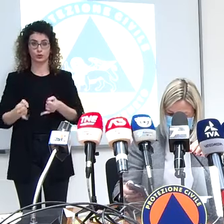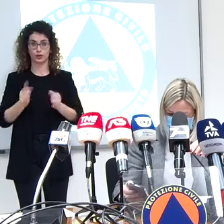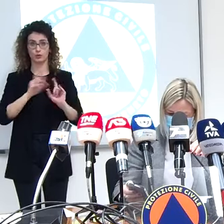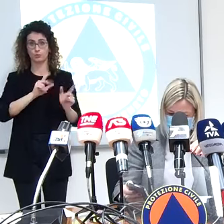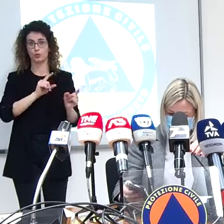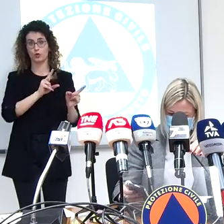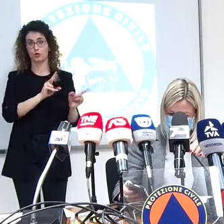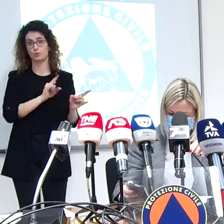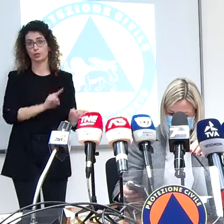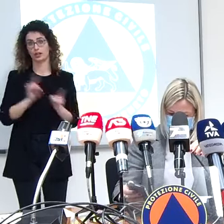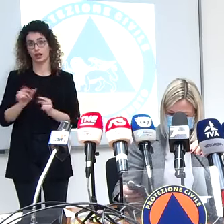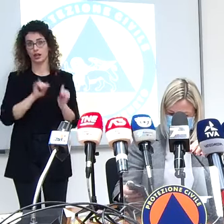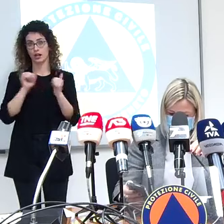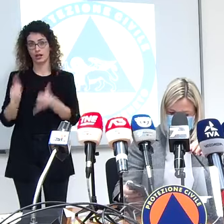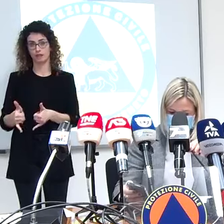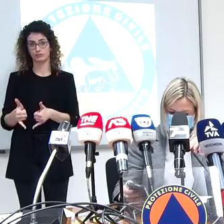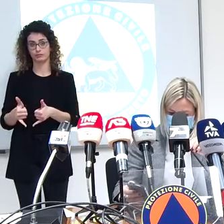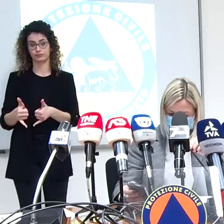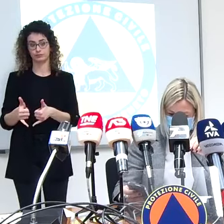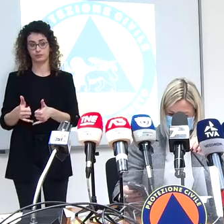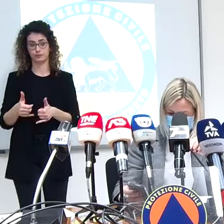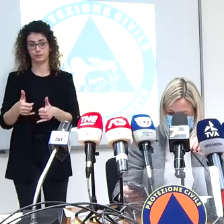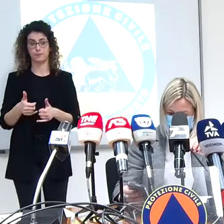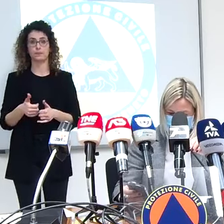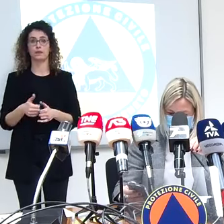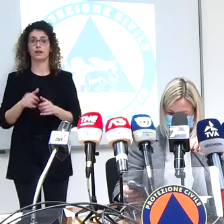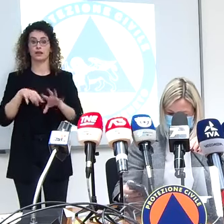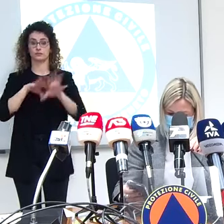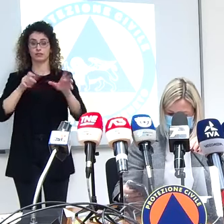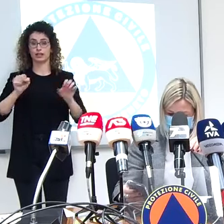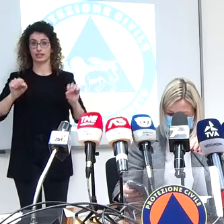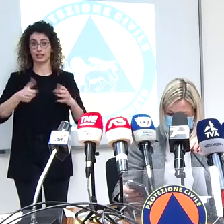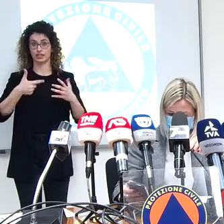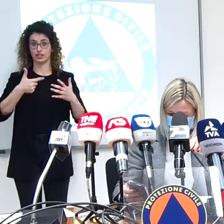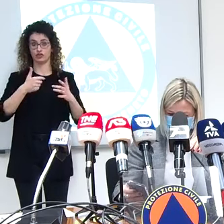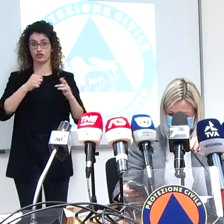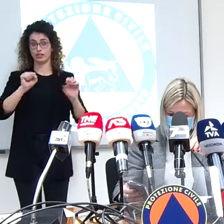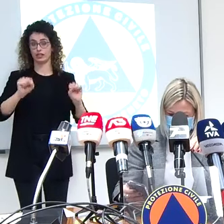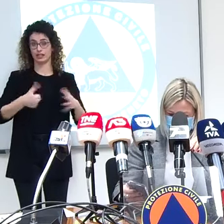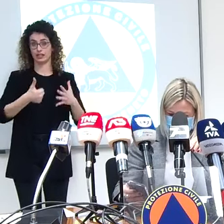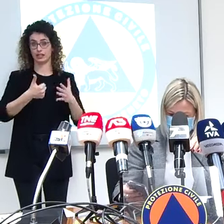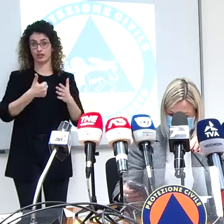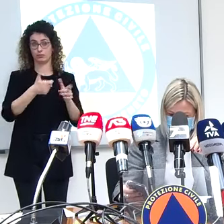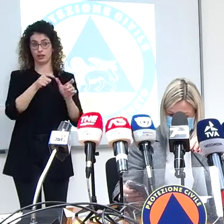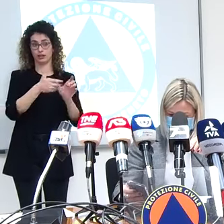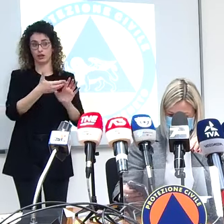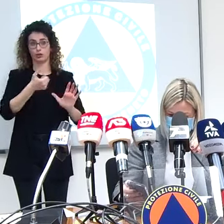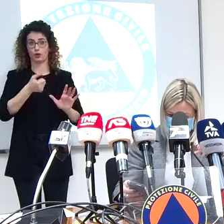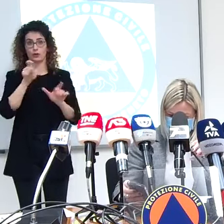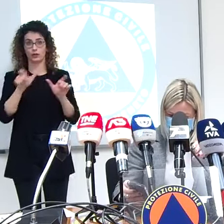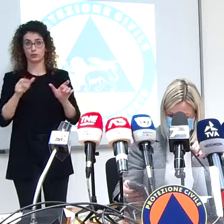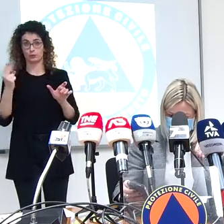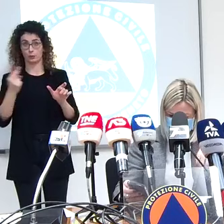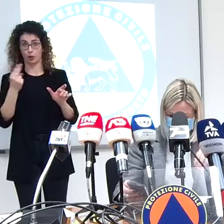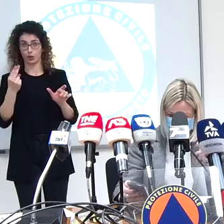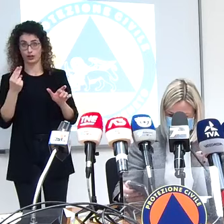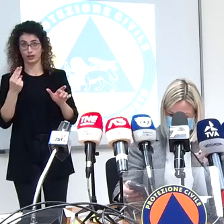se noi togliamo da questi anche i deceduti che sono 10.116